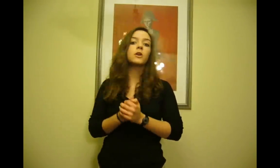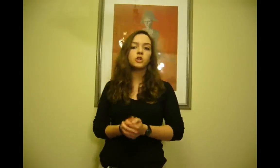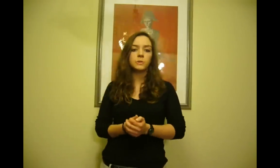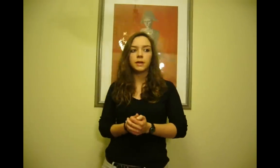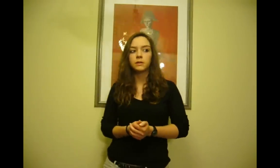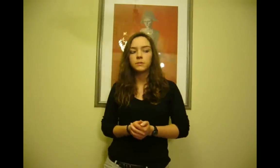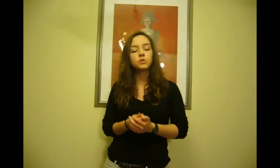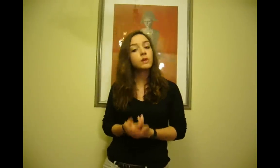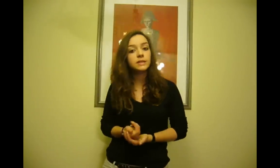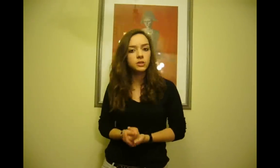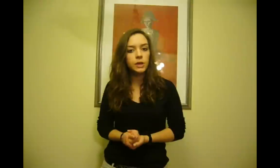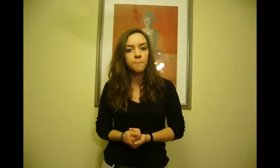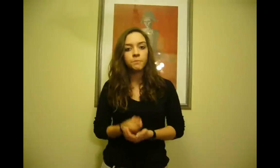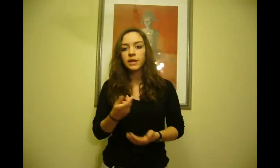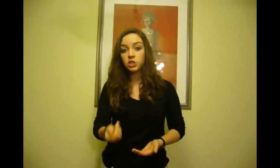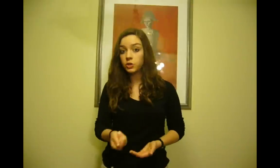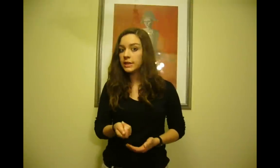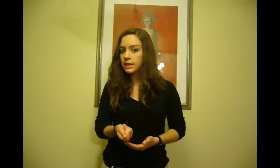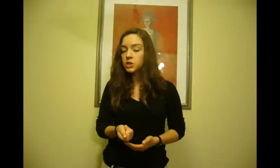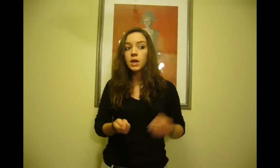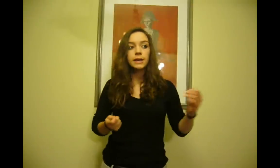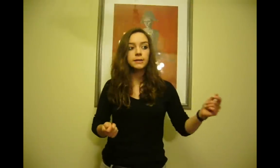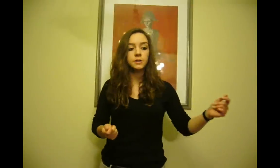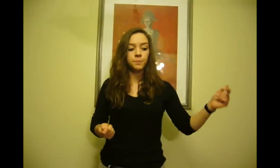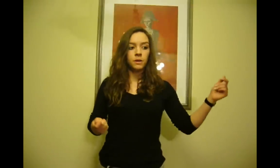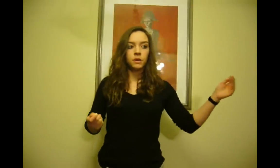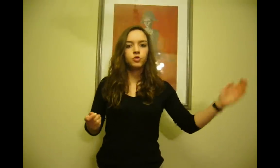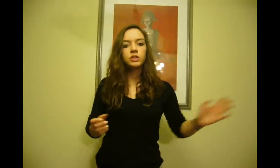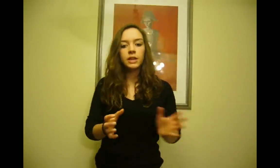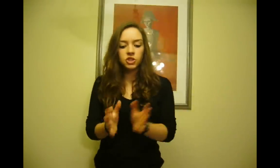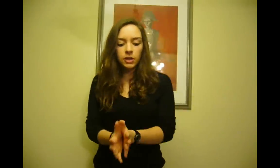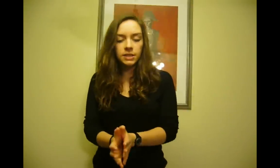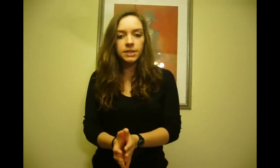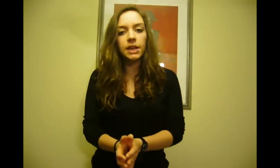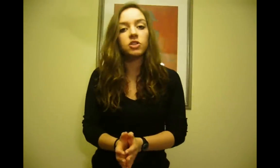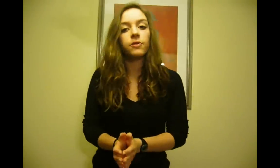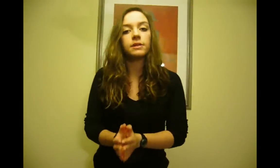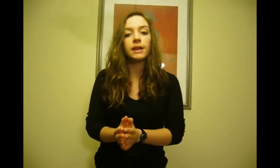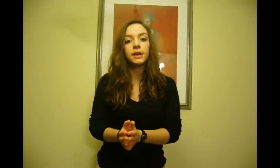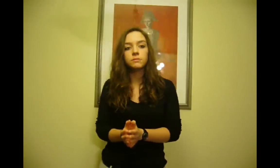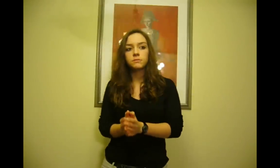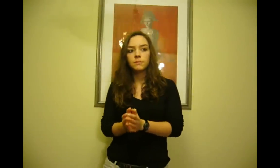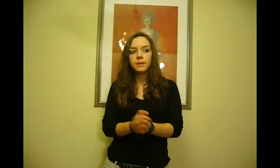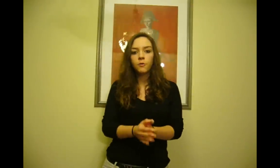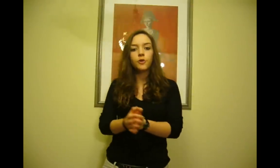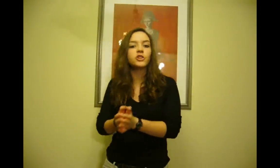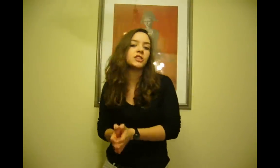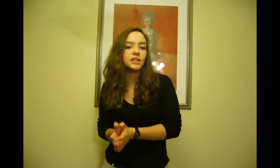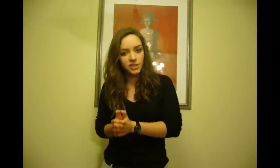cósmica. Mas o que é esta teoria? Esta teoria diz que todas as células iniciais que estavam na Terra não foram originadas na